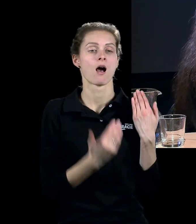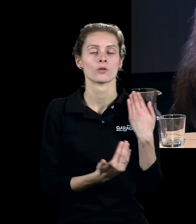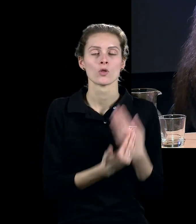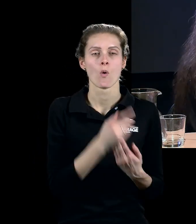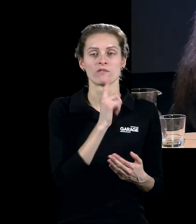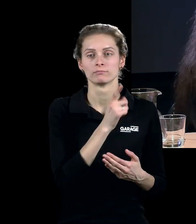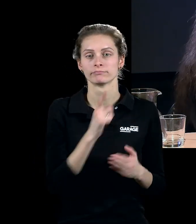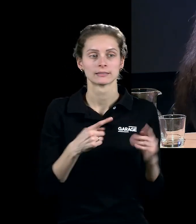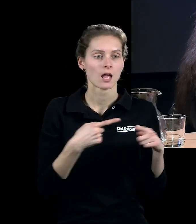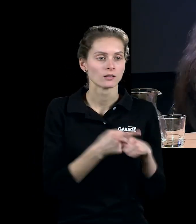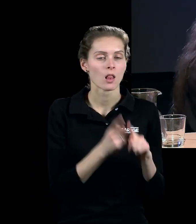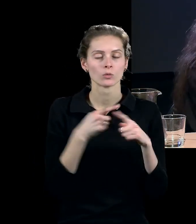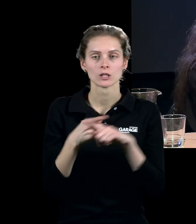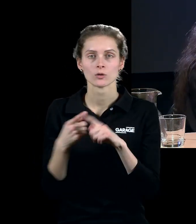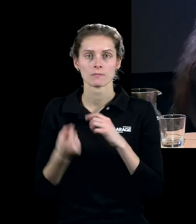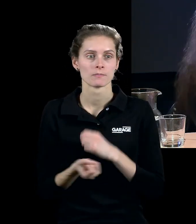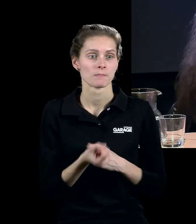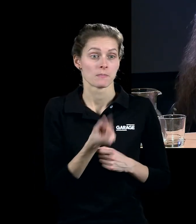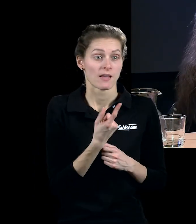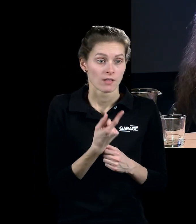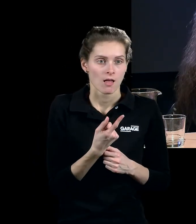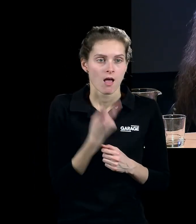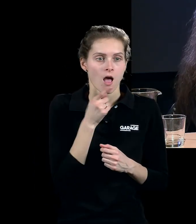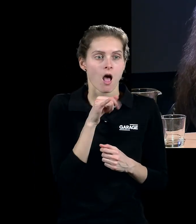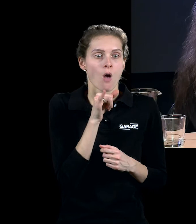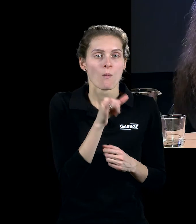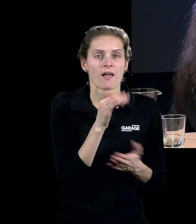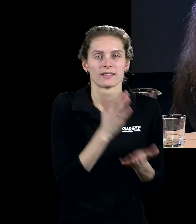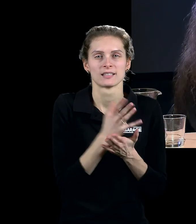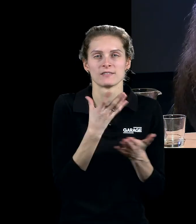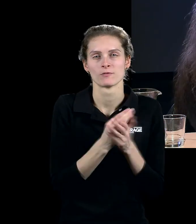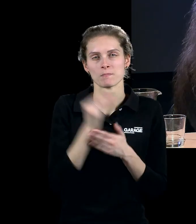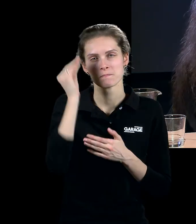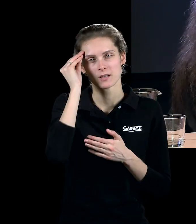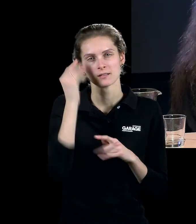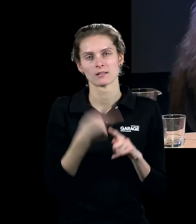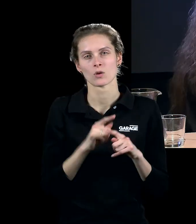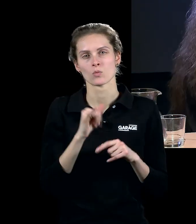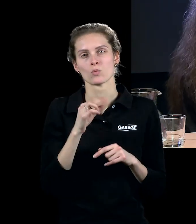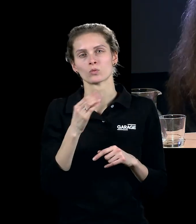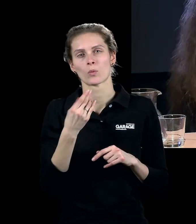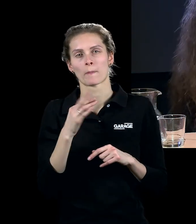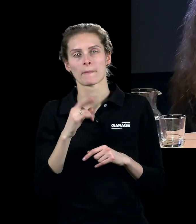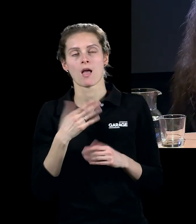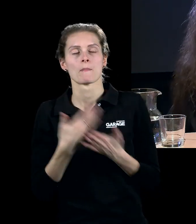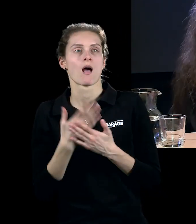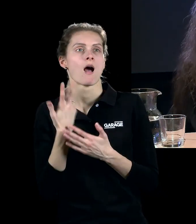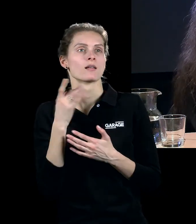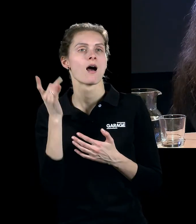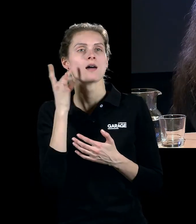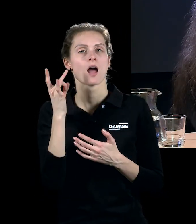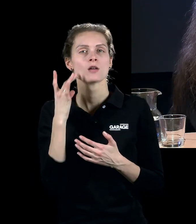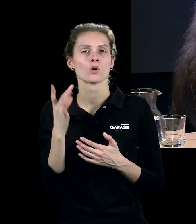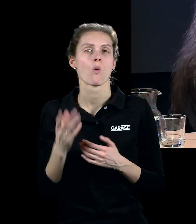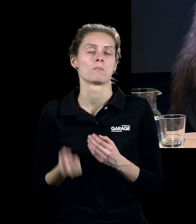рождаясь, несет в себе элемент утопии, что как бы вот когда радио появилось, там, итальянские футуристы считали, что радио